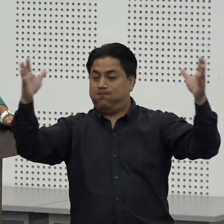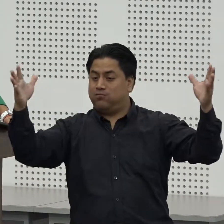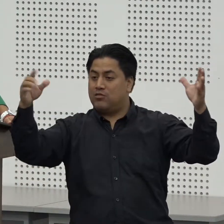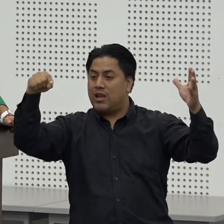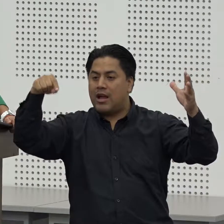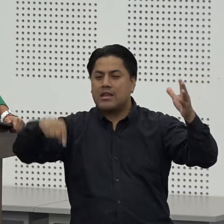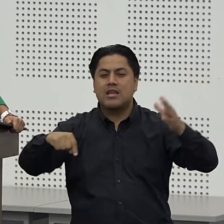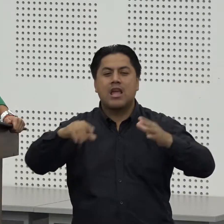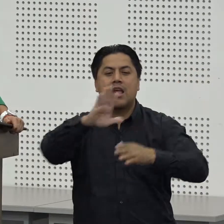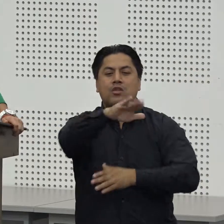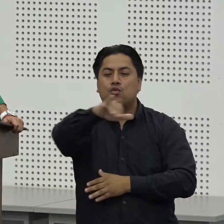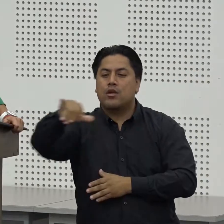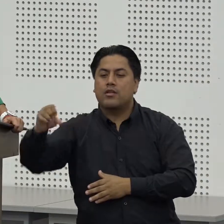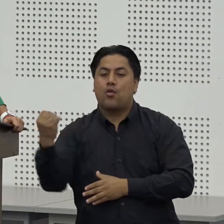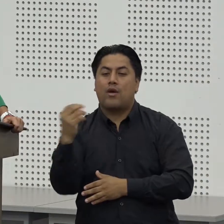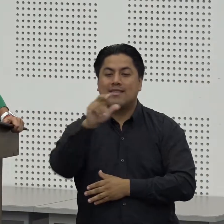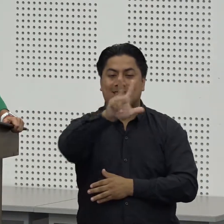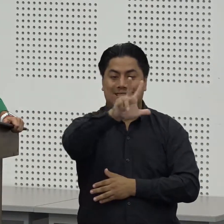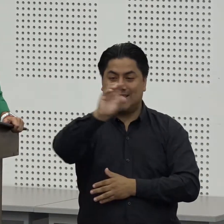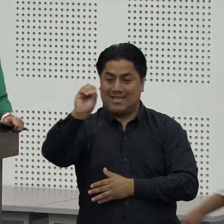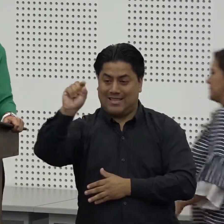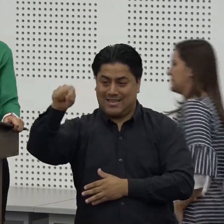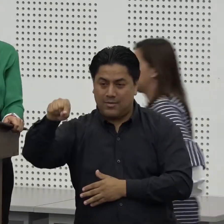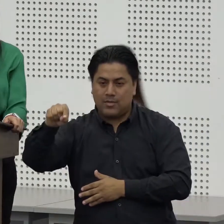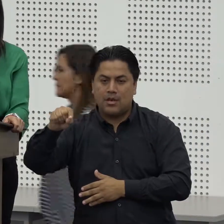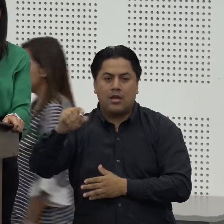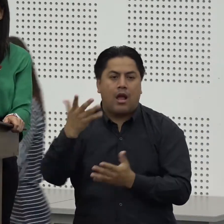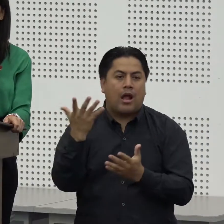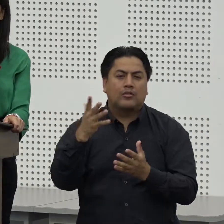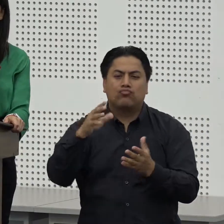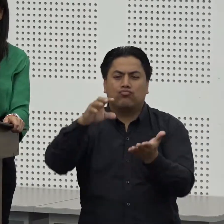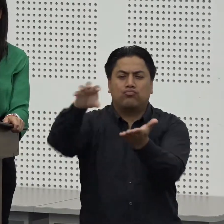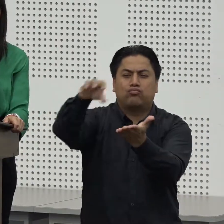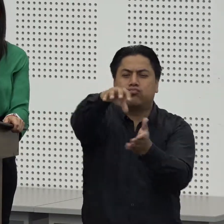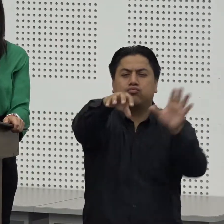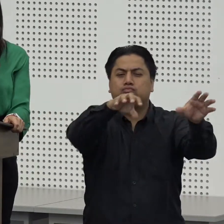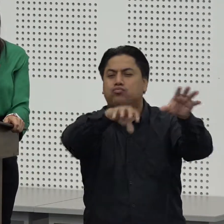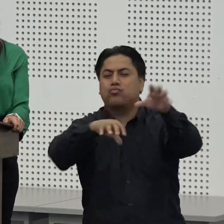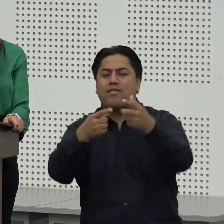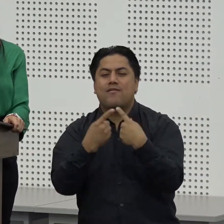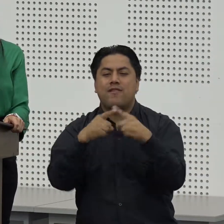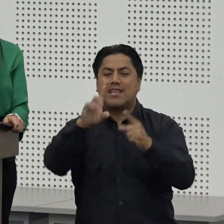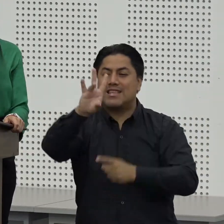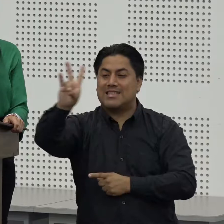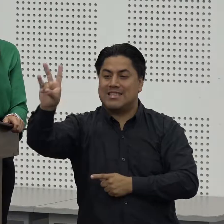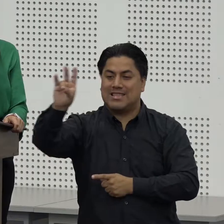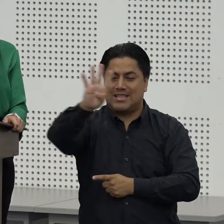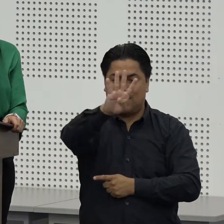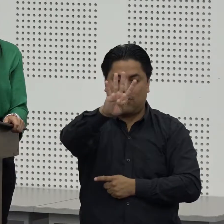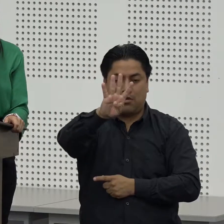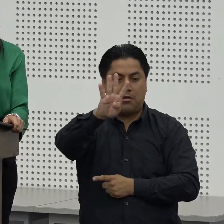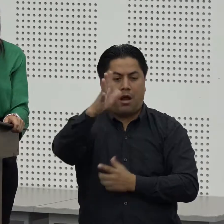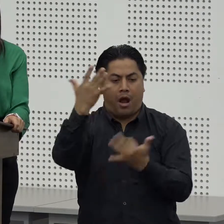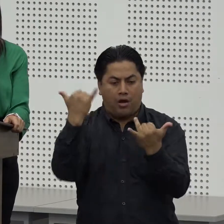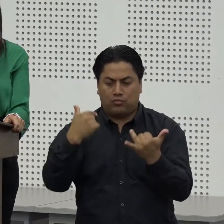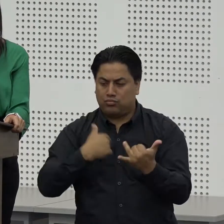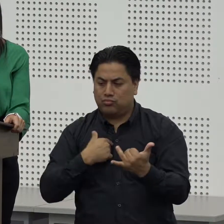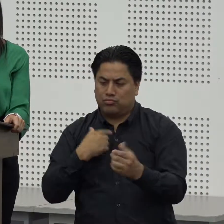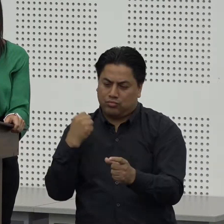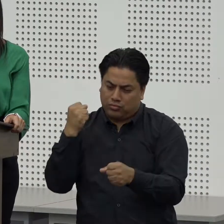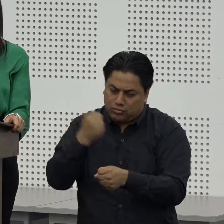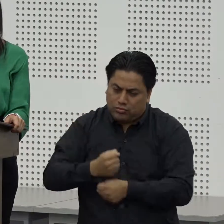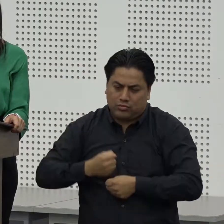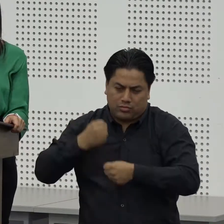30 mil estudiantes ¿sí? con 74 centros a nivel nacional esto nos ha permitido trabajar ¿sí?